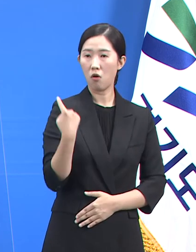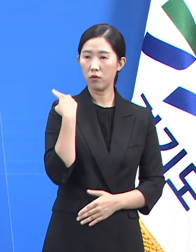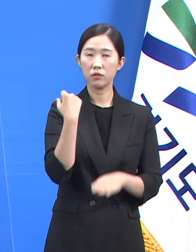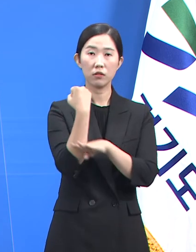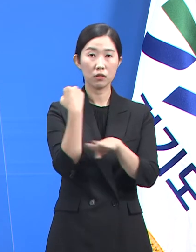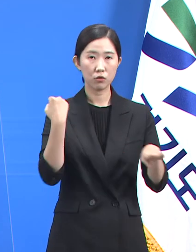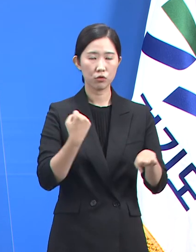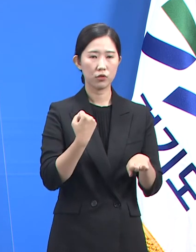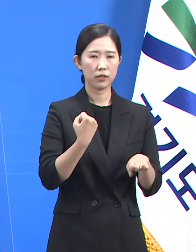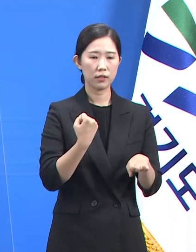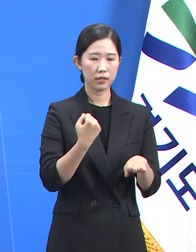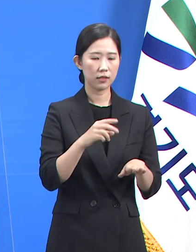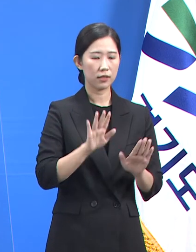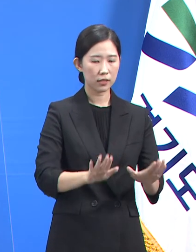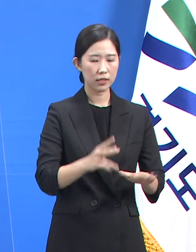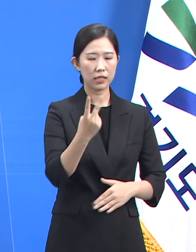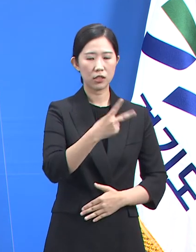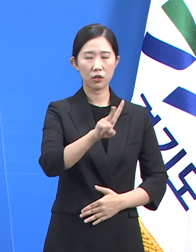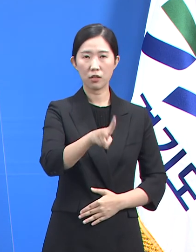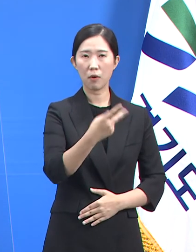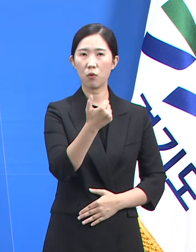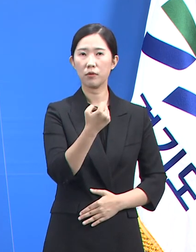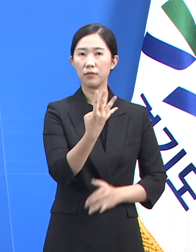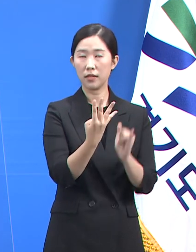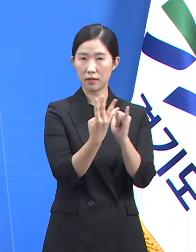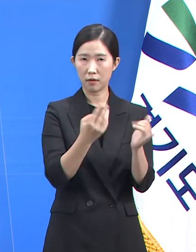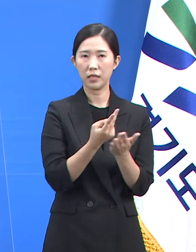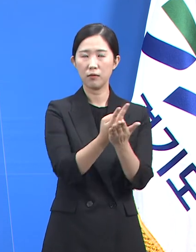2,254명이 입소해 있습니다.